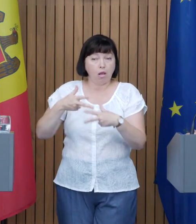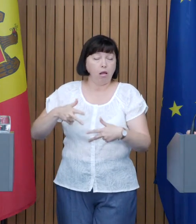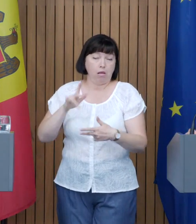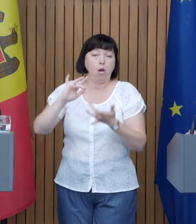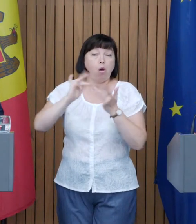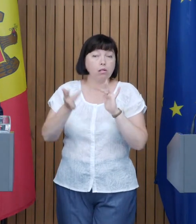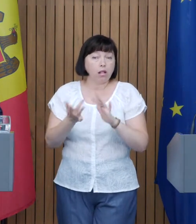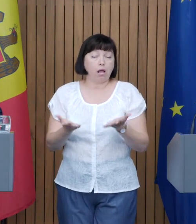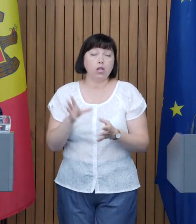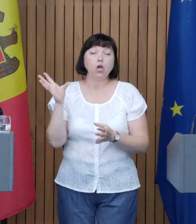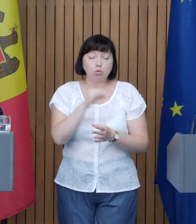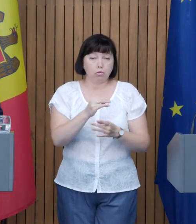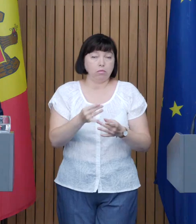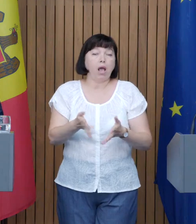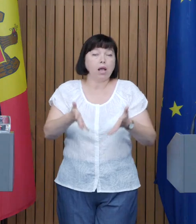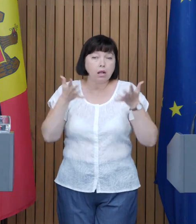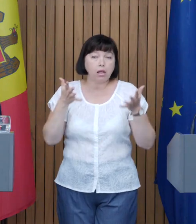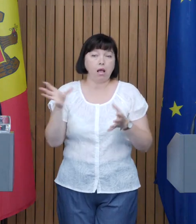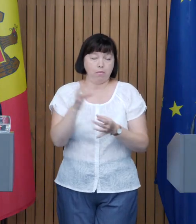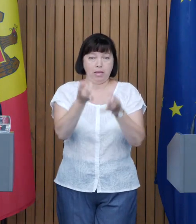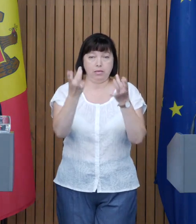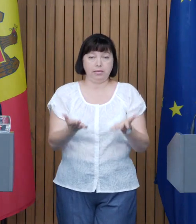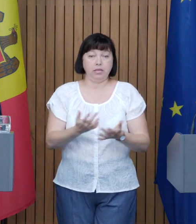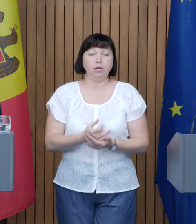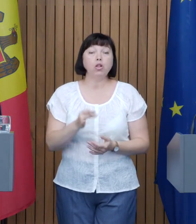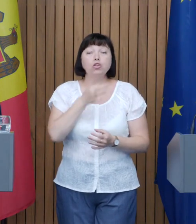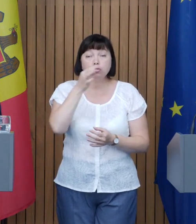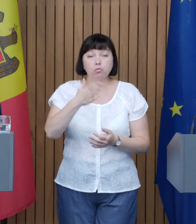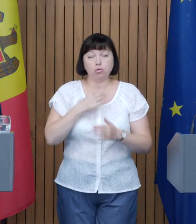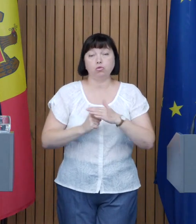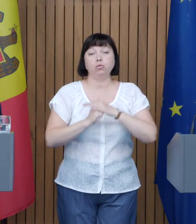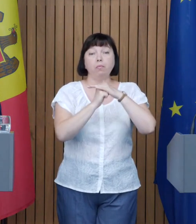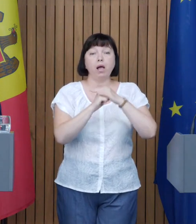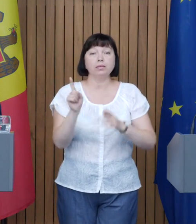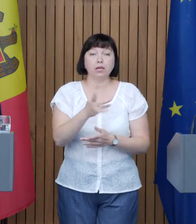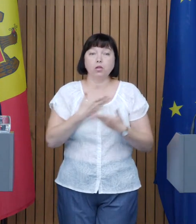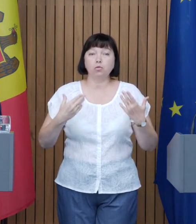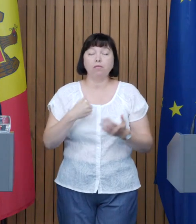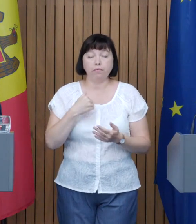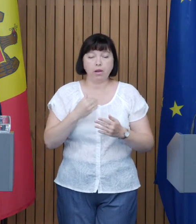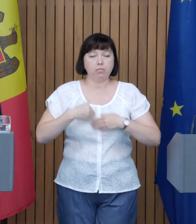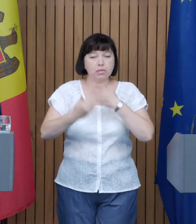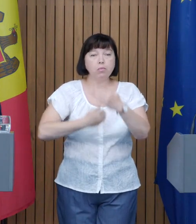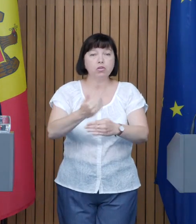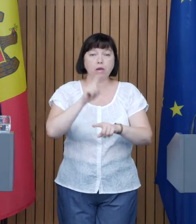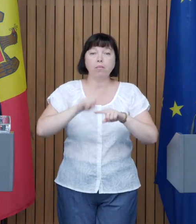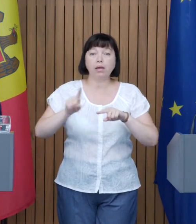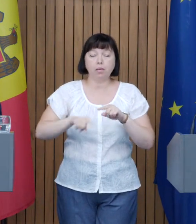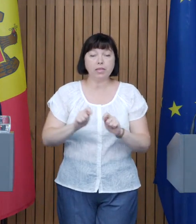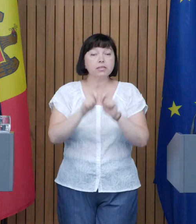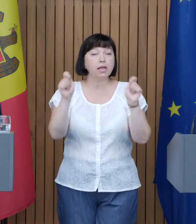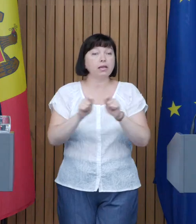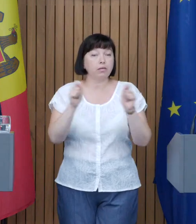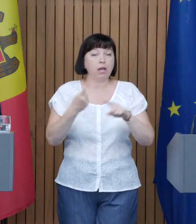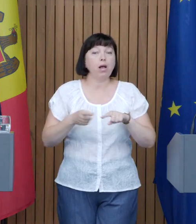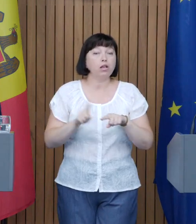Lucrurile sunt mai clare Dar răspunsul nostru de bază este că noi vrem să ne mișcăm destul de rapid Să creăm